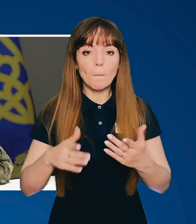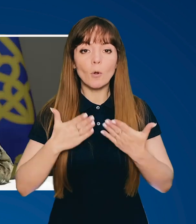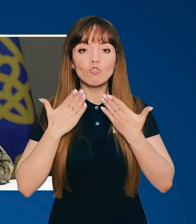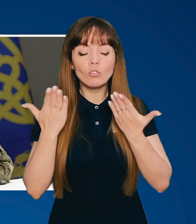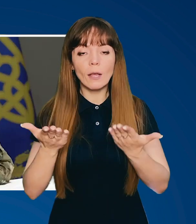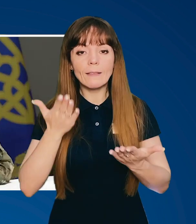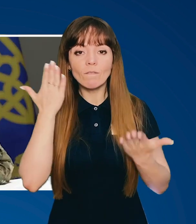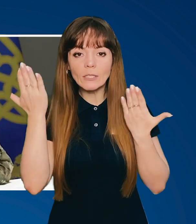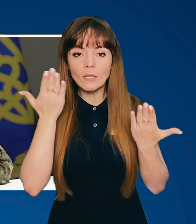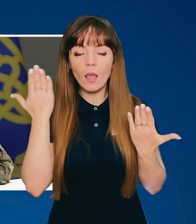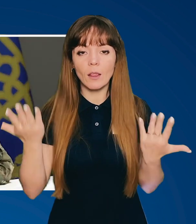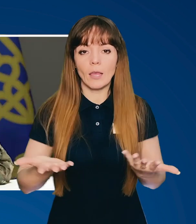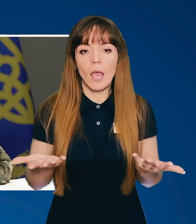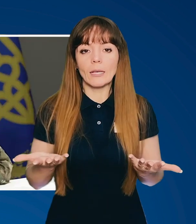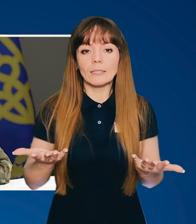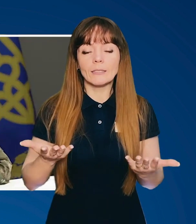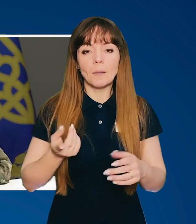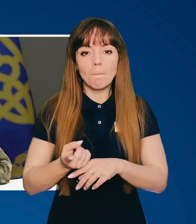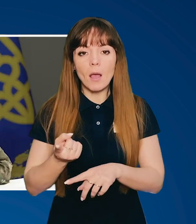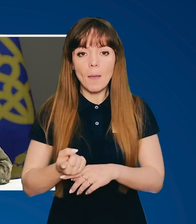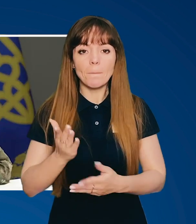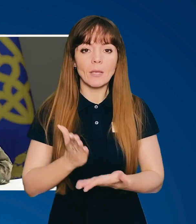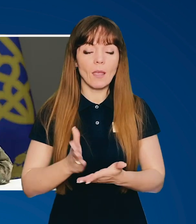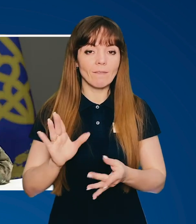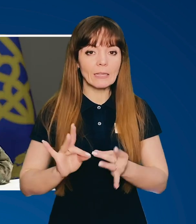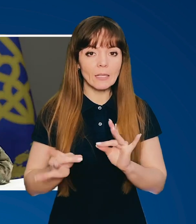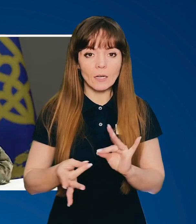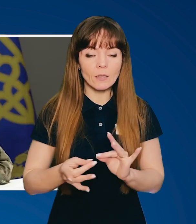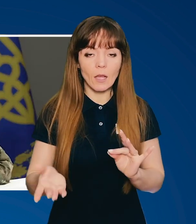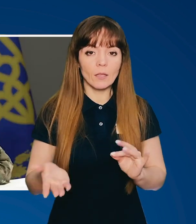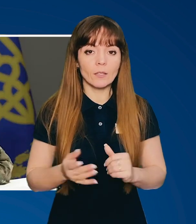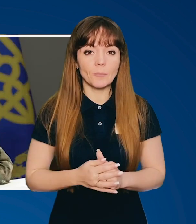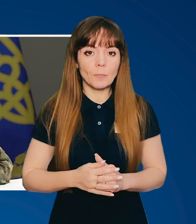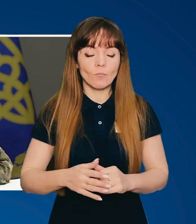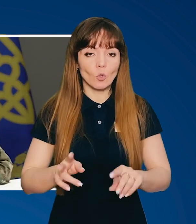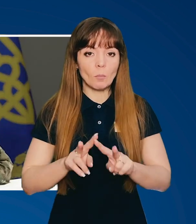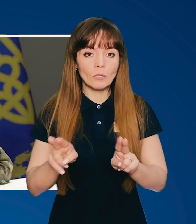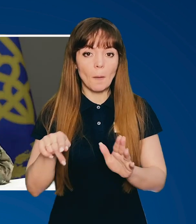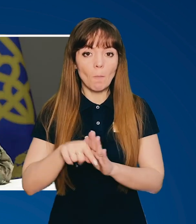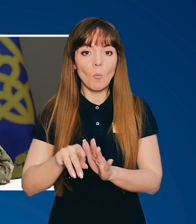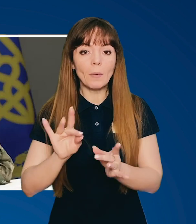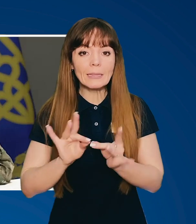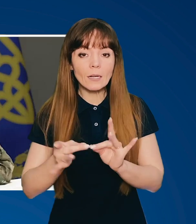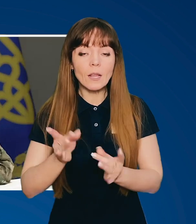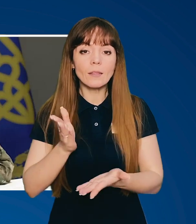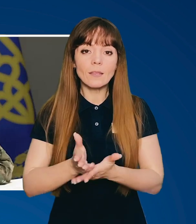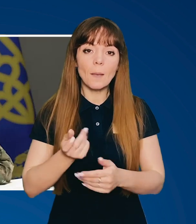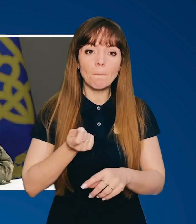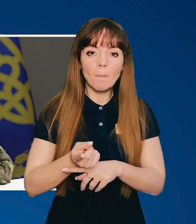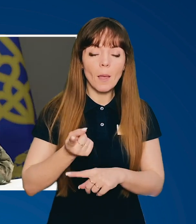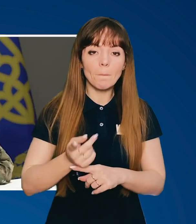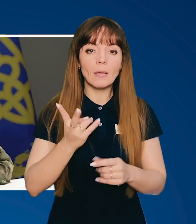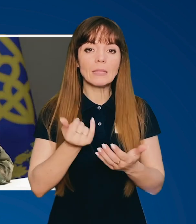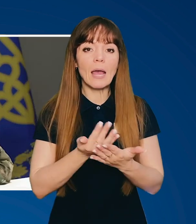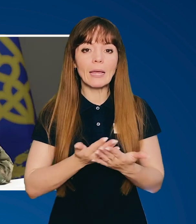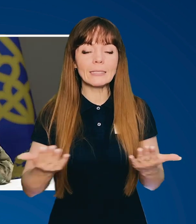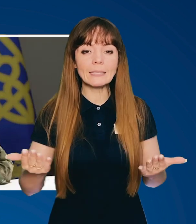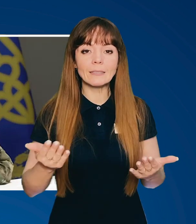прочитати веселе, якісь меми є в інтернеті, в тому самому інтернеті. Є якісь меми на різних